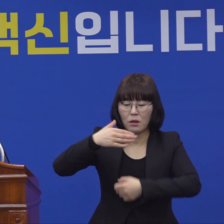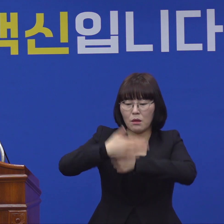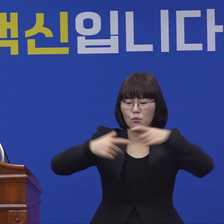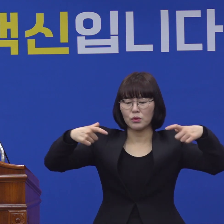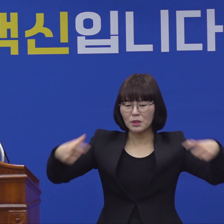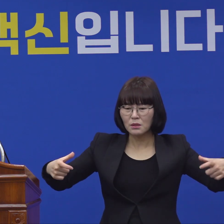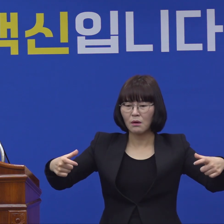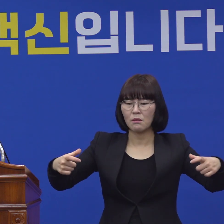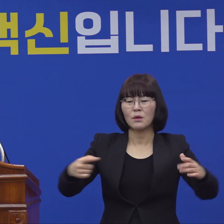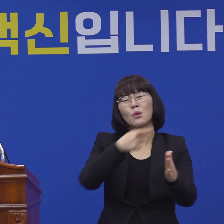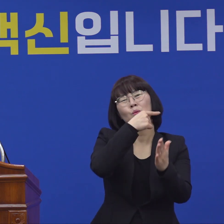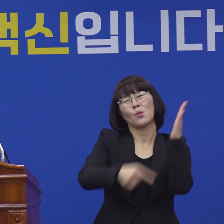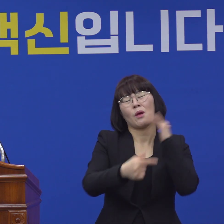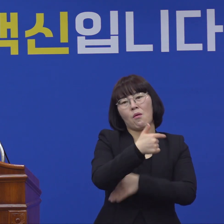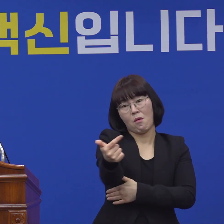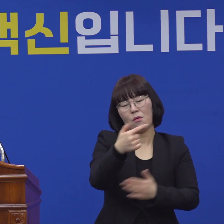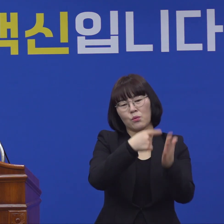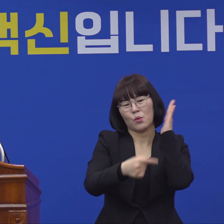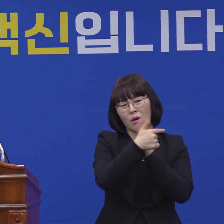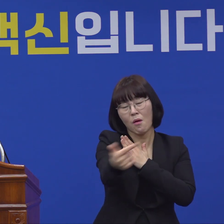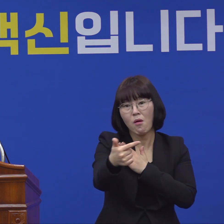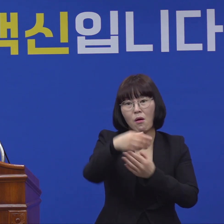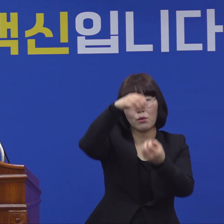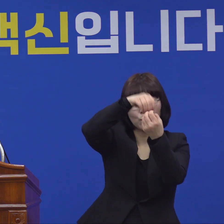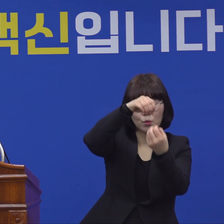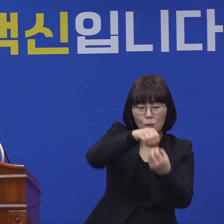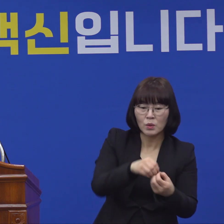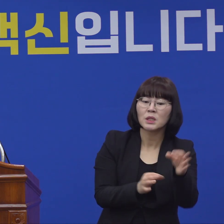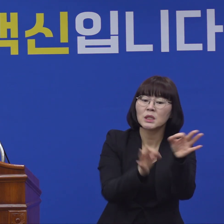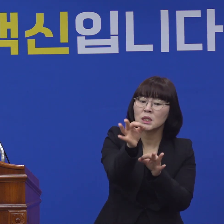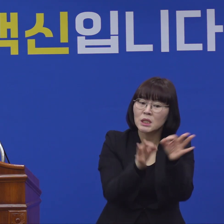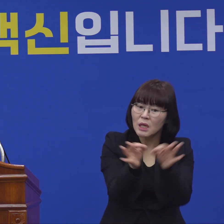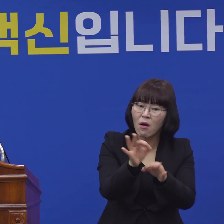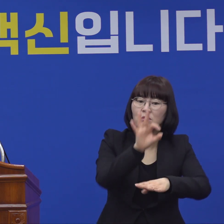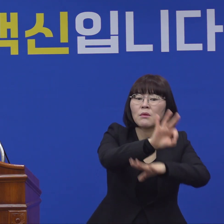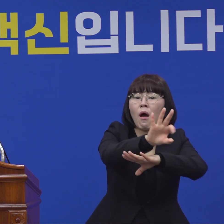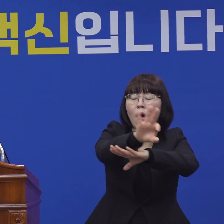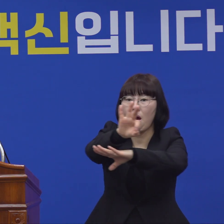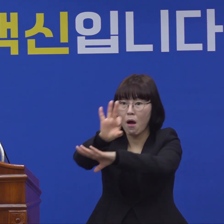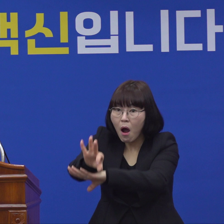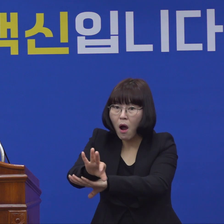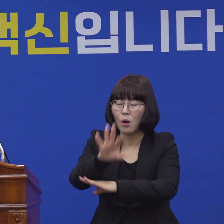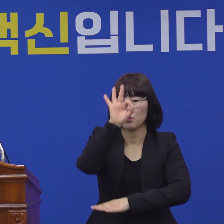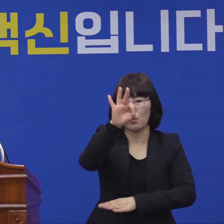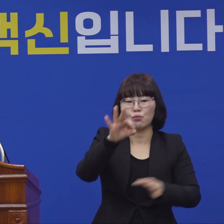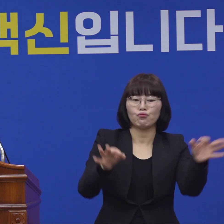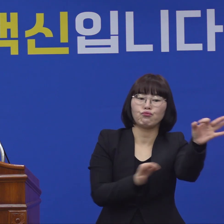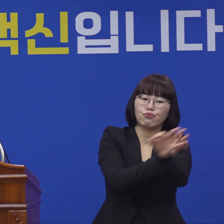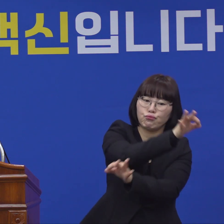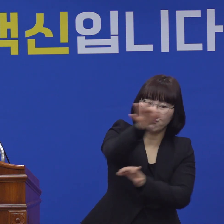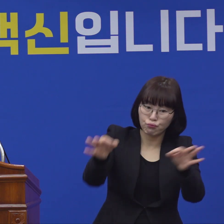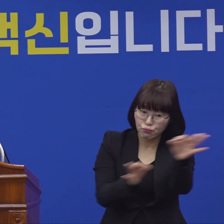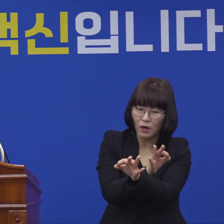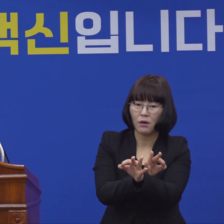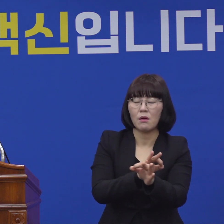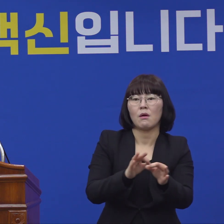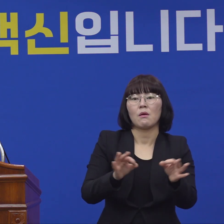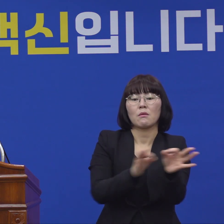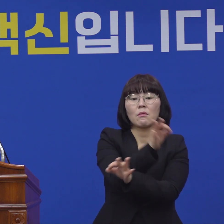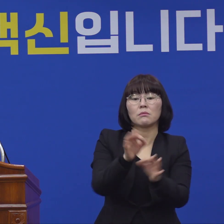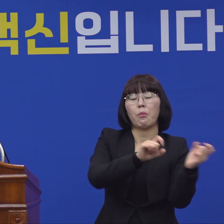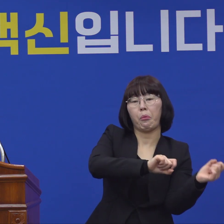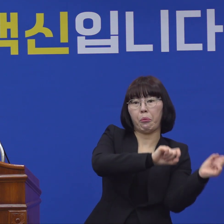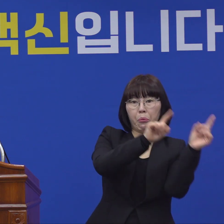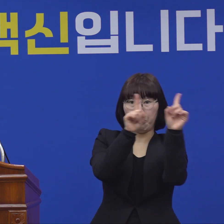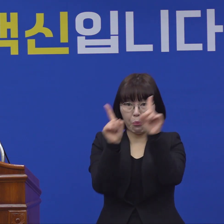내에 피해가 심각한 전통시장 등에 신속하게 사용함으로써 소비가 경제 회복으로 이어지는